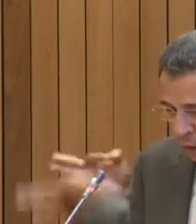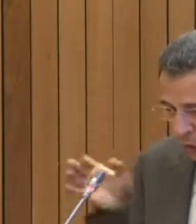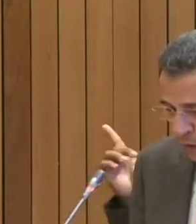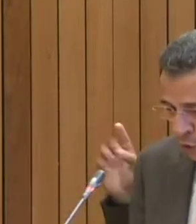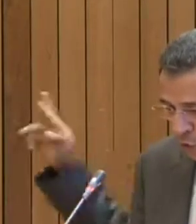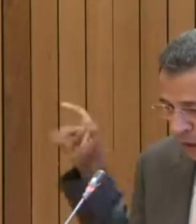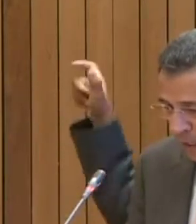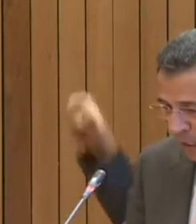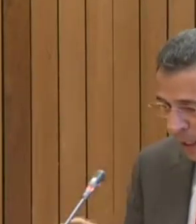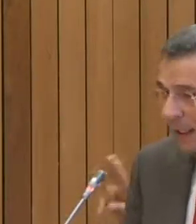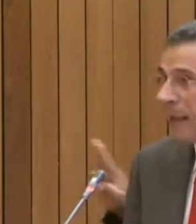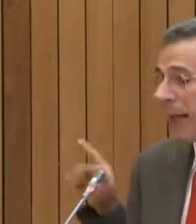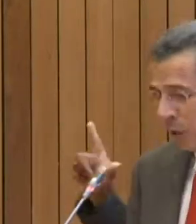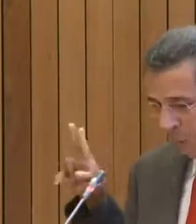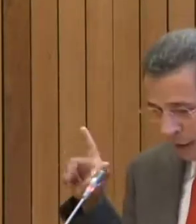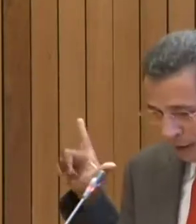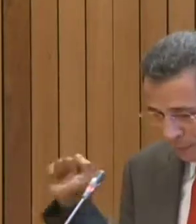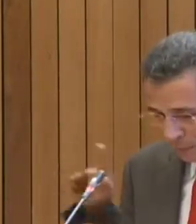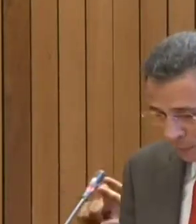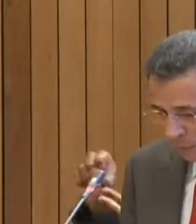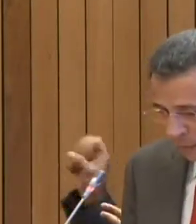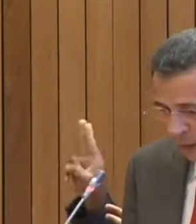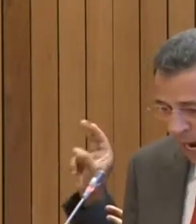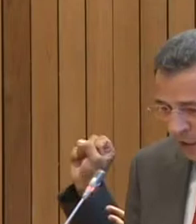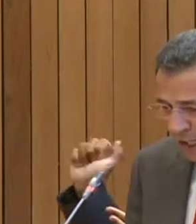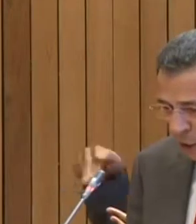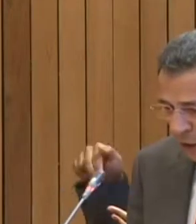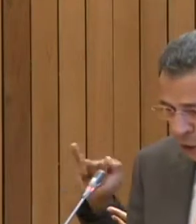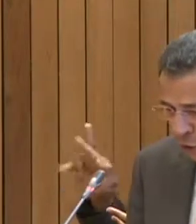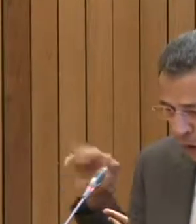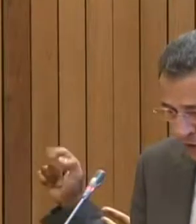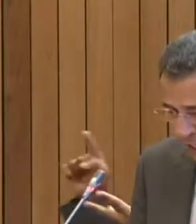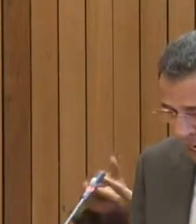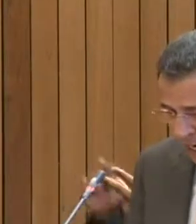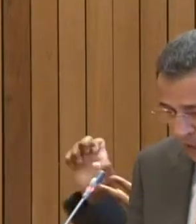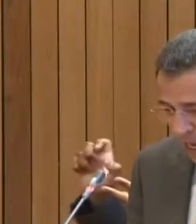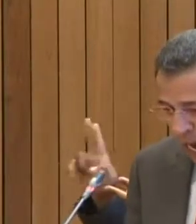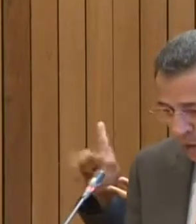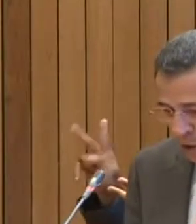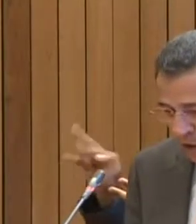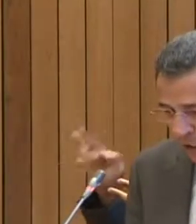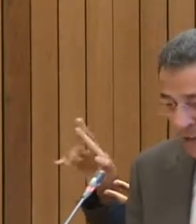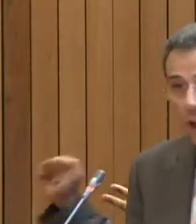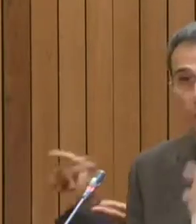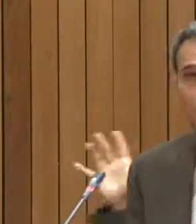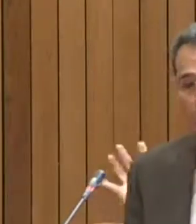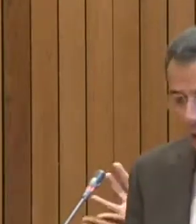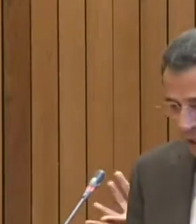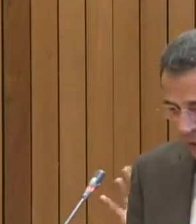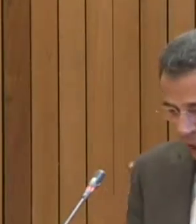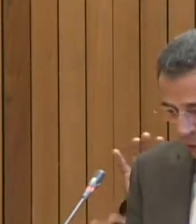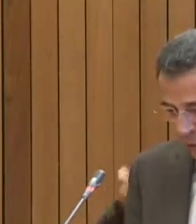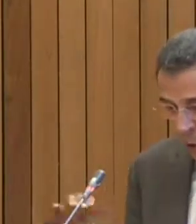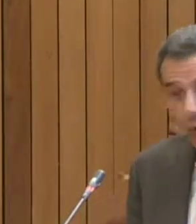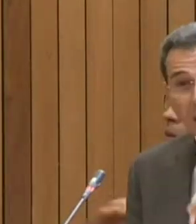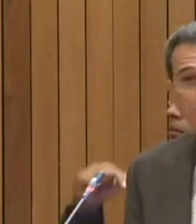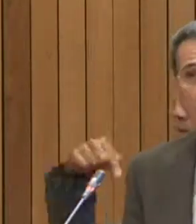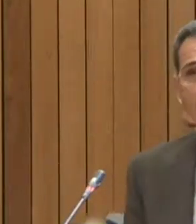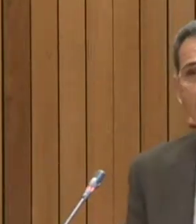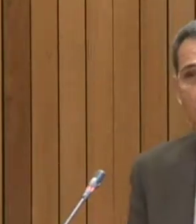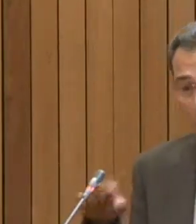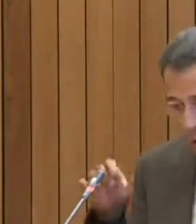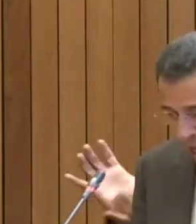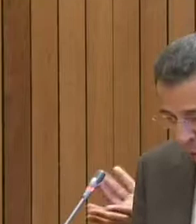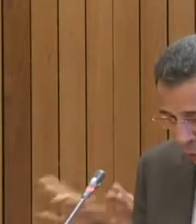doutor Lula, Suzamira e Anelvira. A diretoria institucional desta casa, administrativa, assessoria de comunicação, o